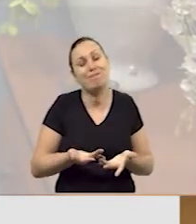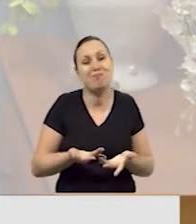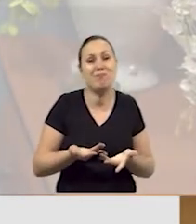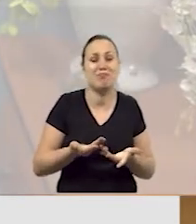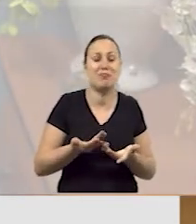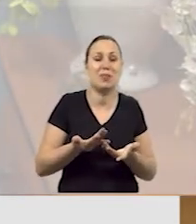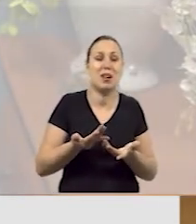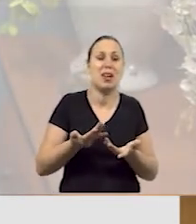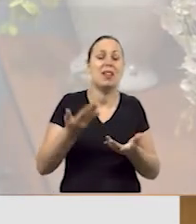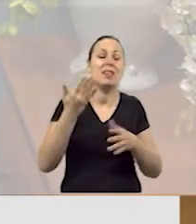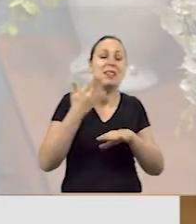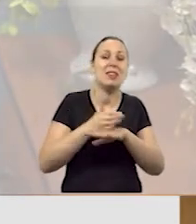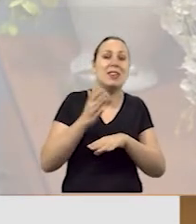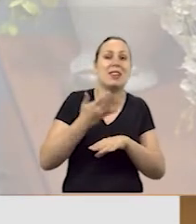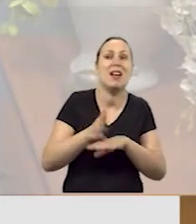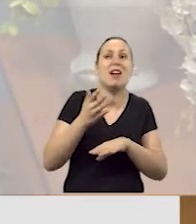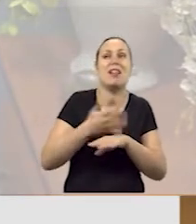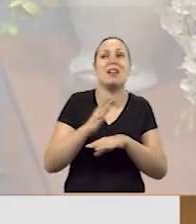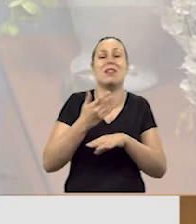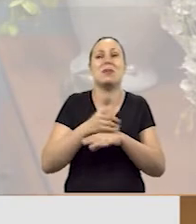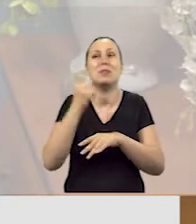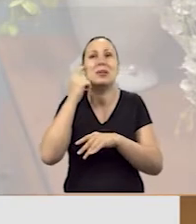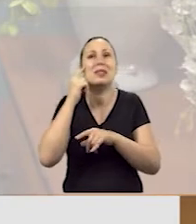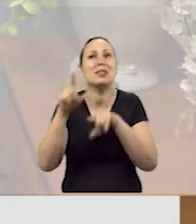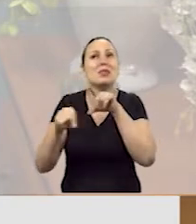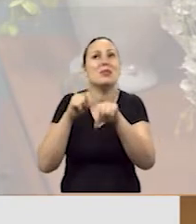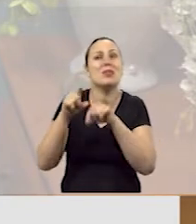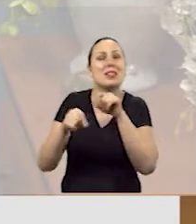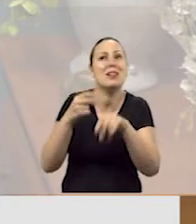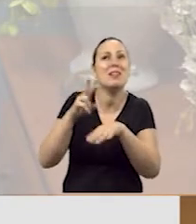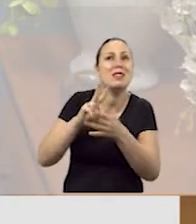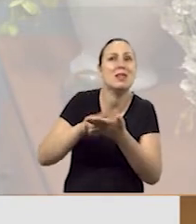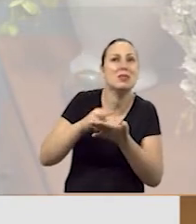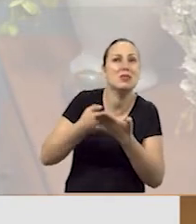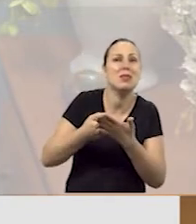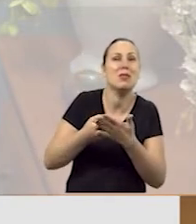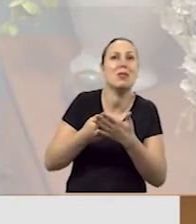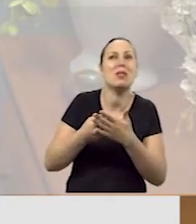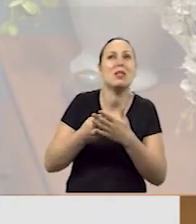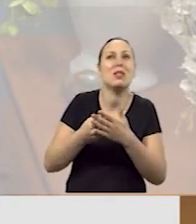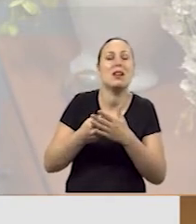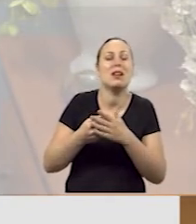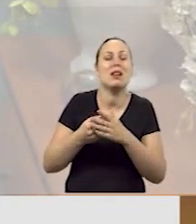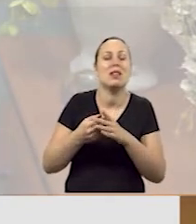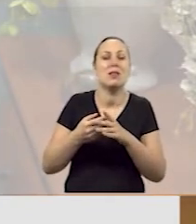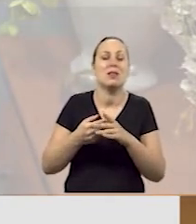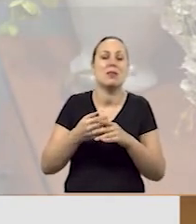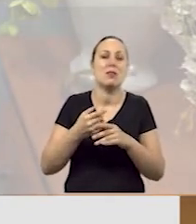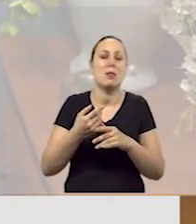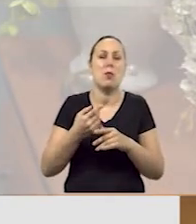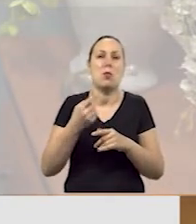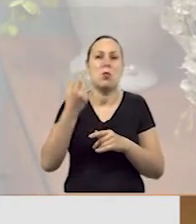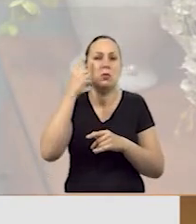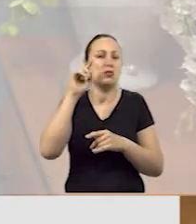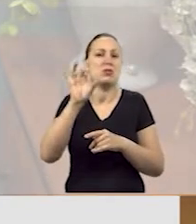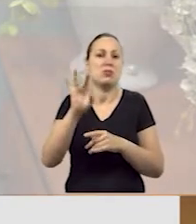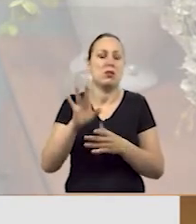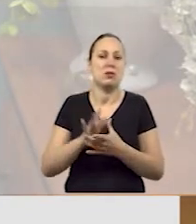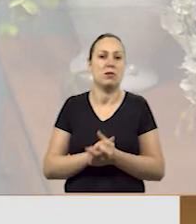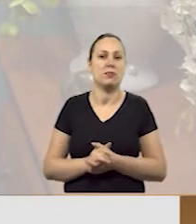treinar, para pensar nas escolhas tradutórias. Foi mais ou menos assim, um dia, 24 horas mais ou